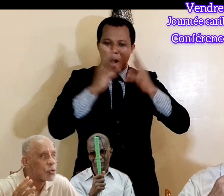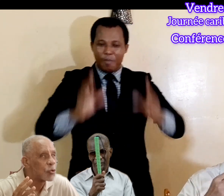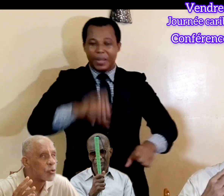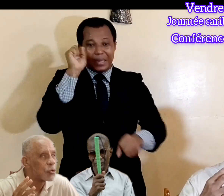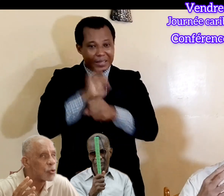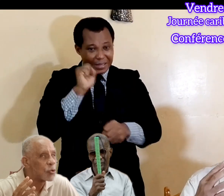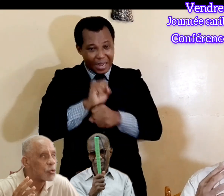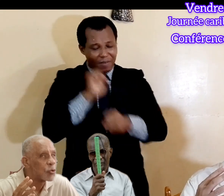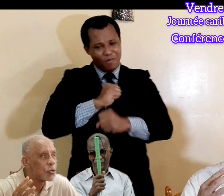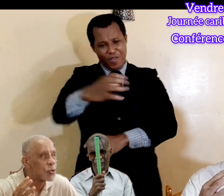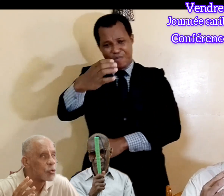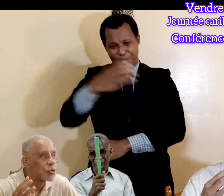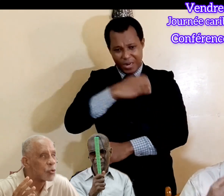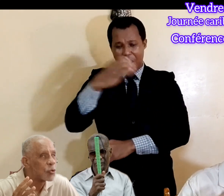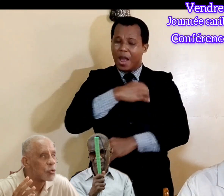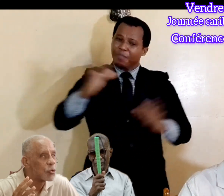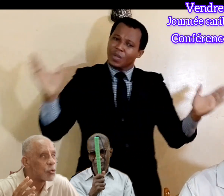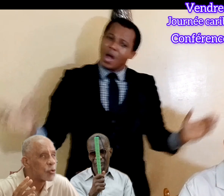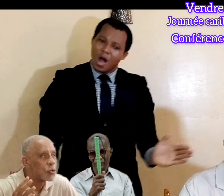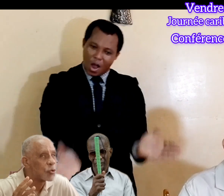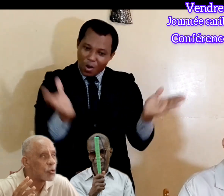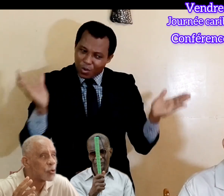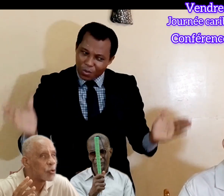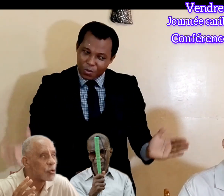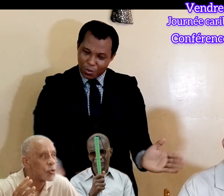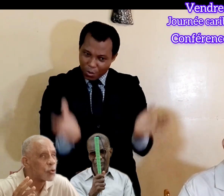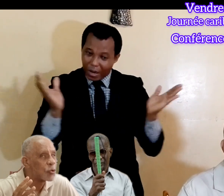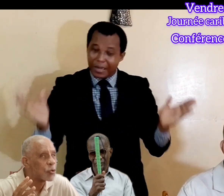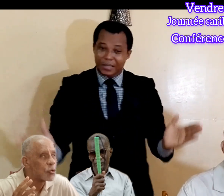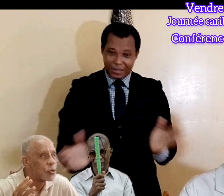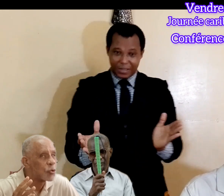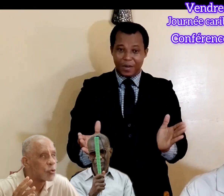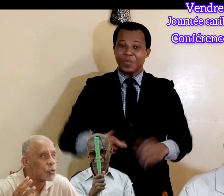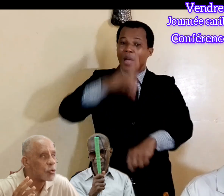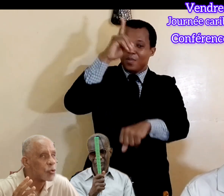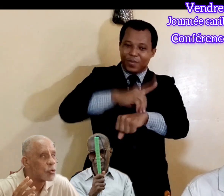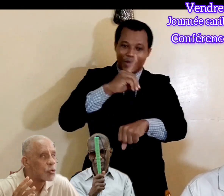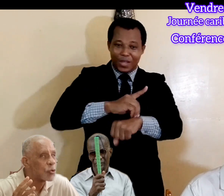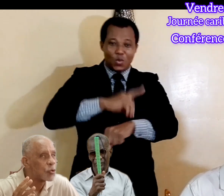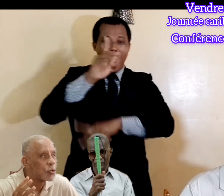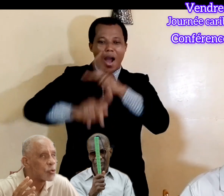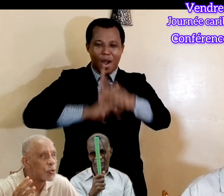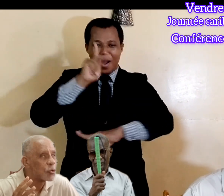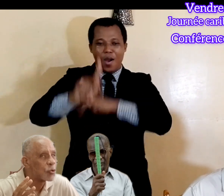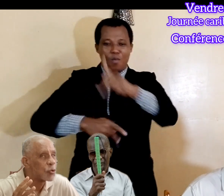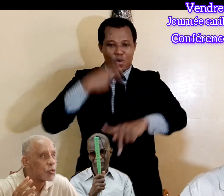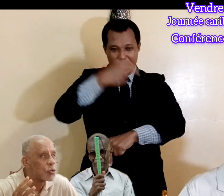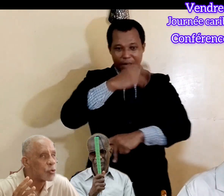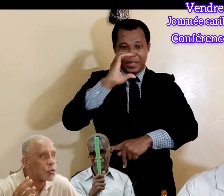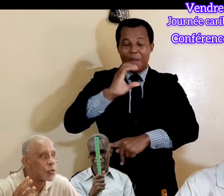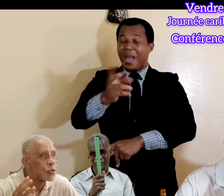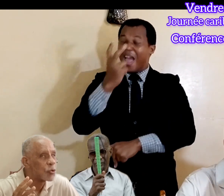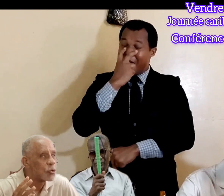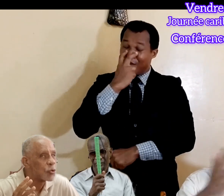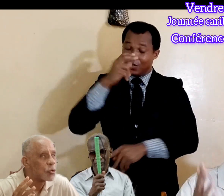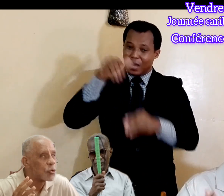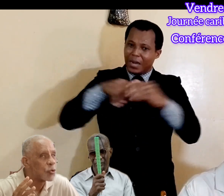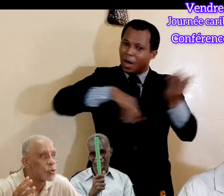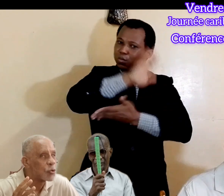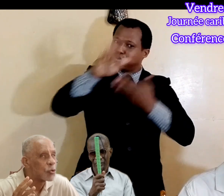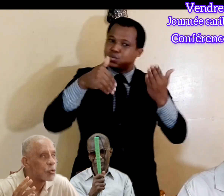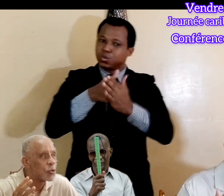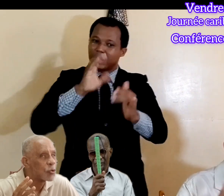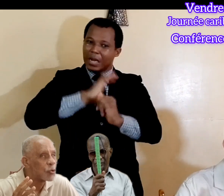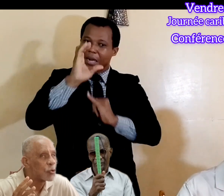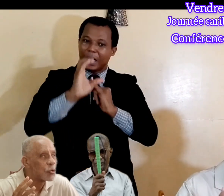domaine du préloyer. Préloyer, enfin, part des droits des personnes handicapées visuelles, de toutes